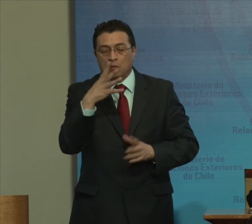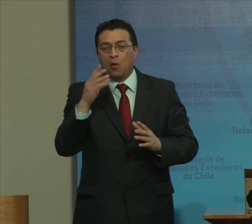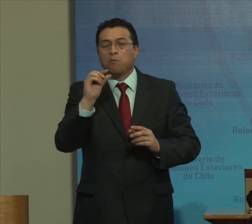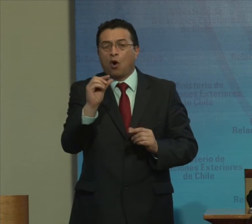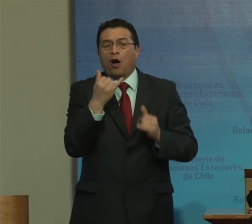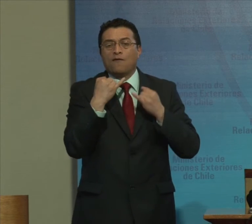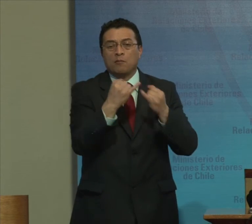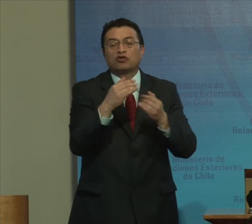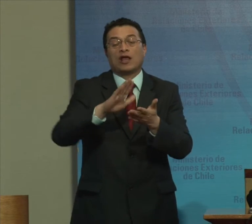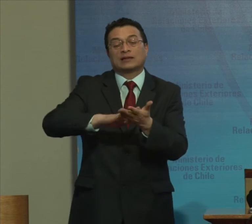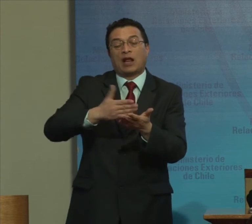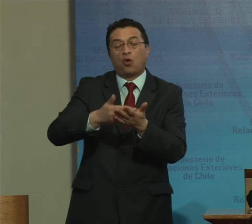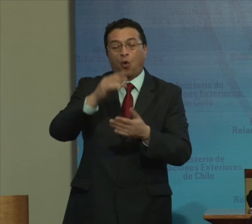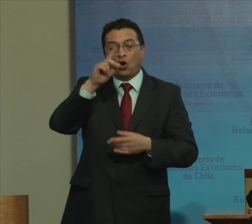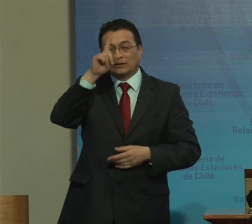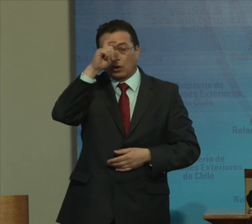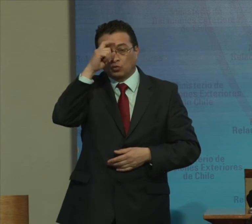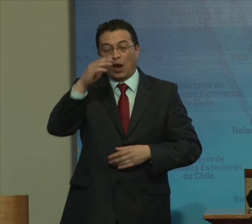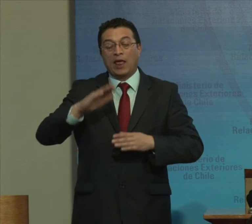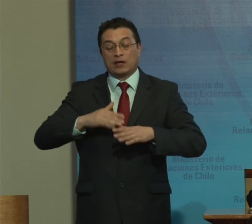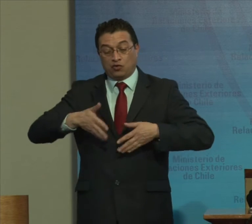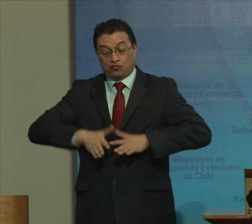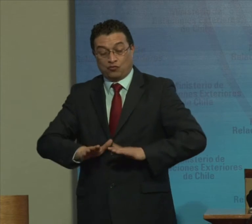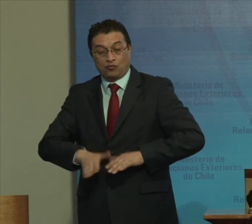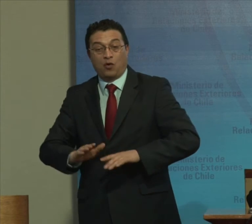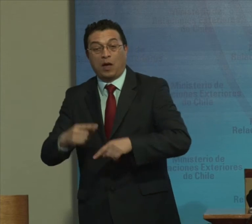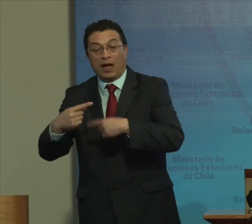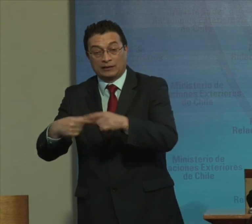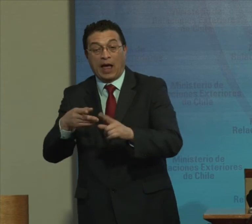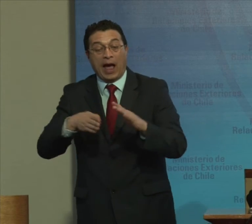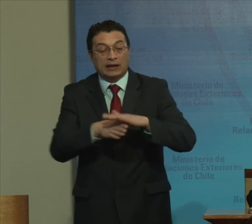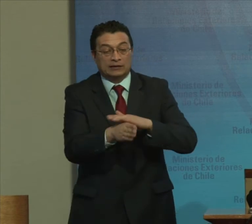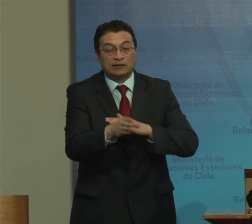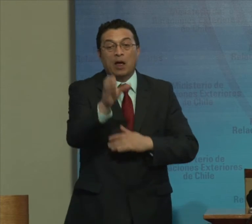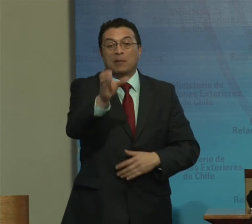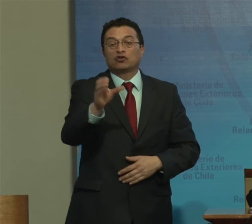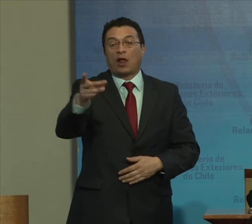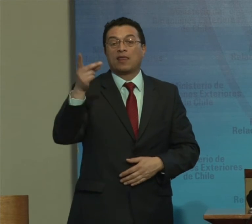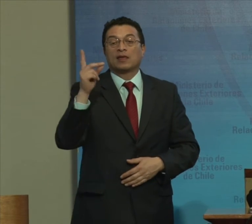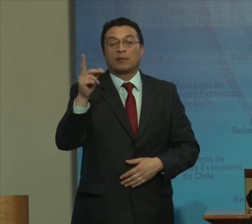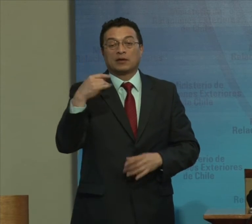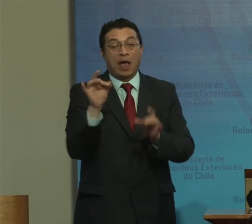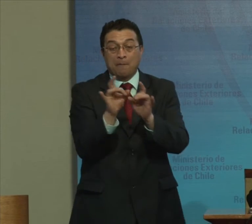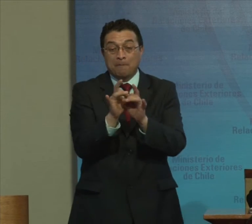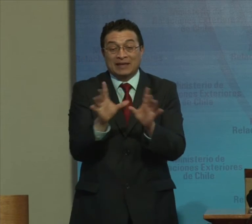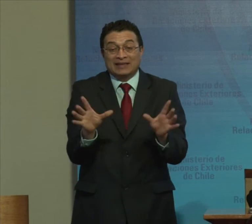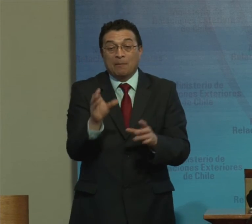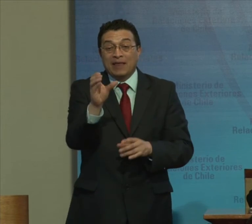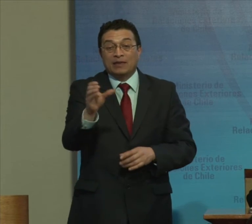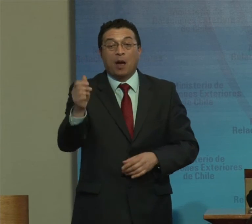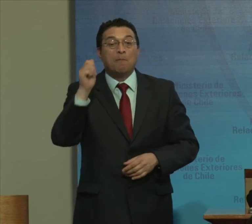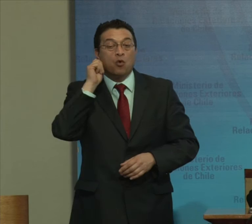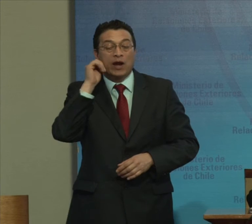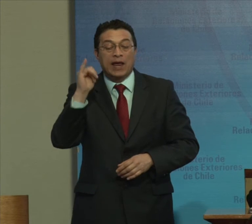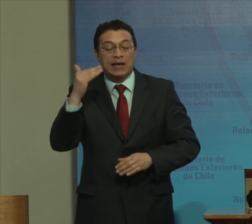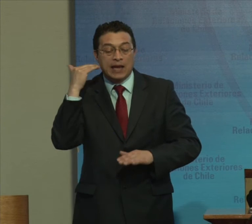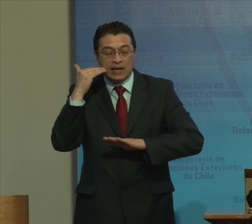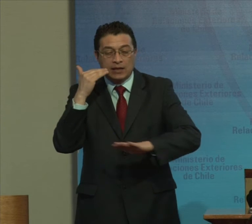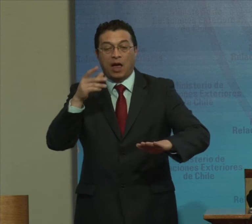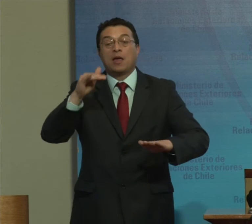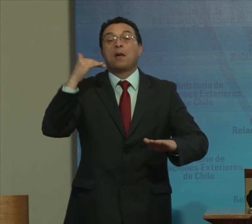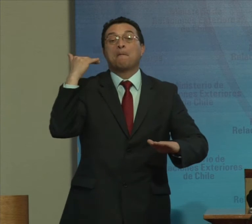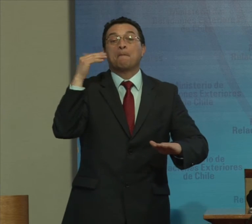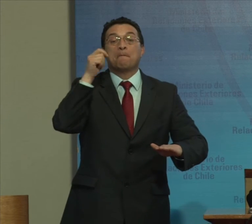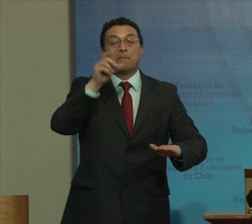Relativa A salud Sexual Y reproductiva Acesible Para personas Con discapacidad Particularmente Mujeres Y niñas Y personas